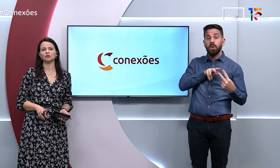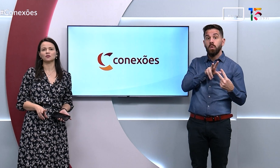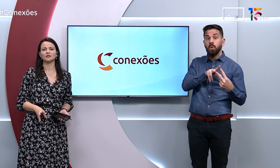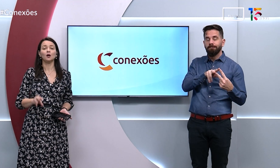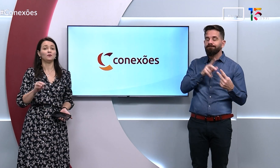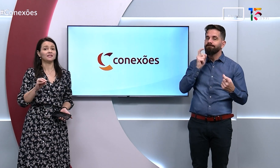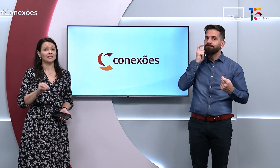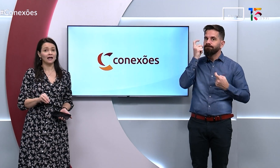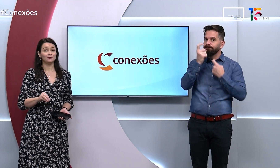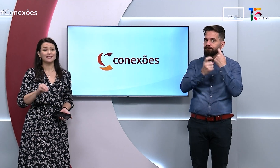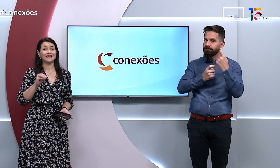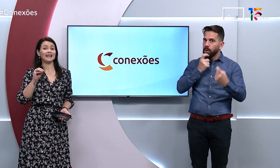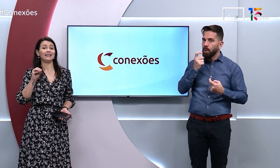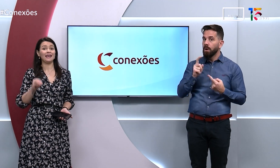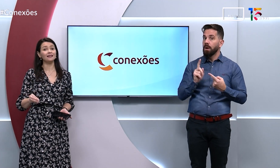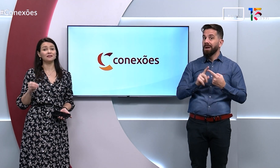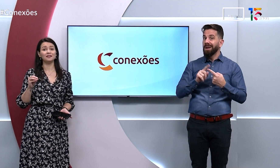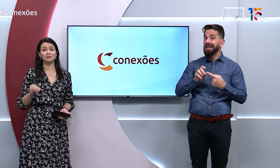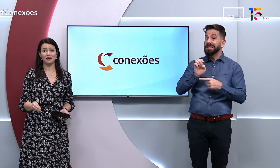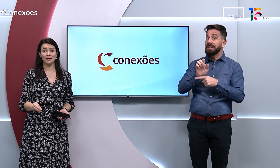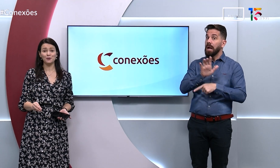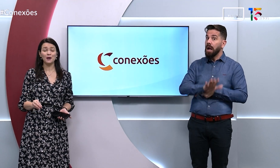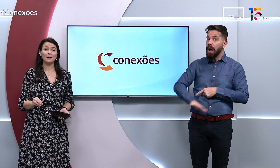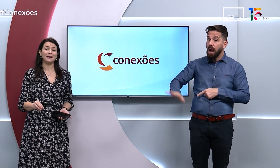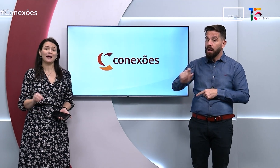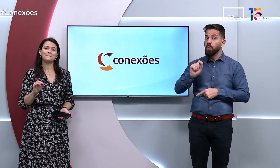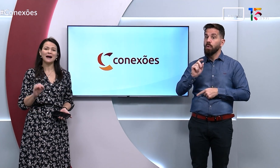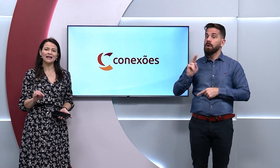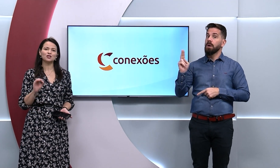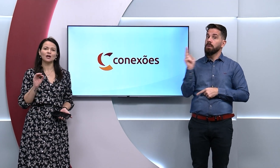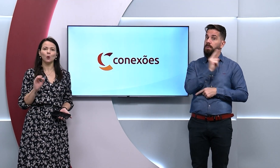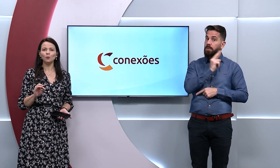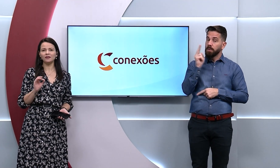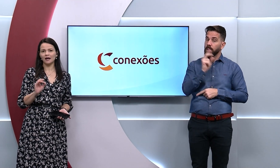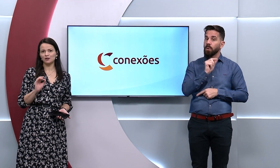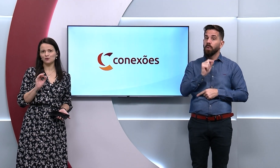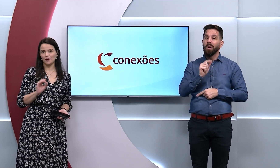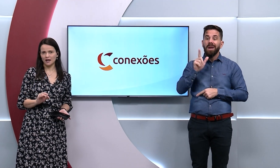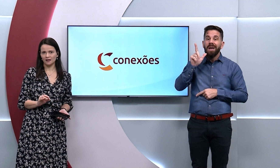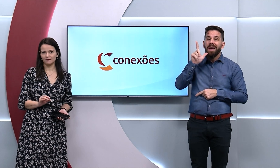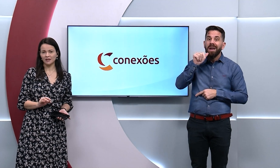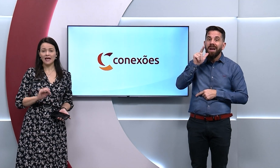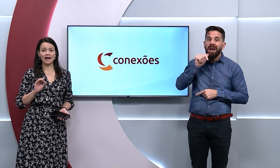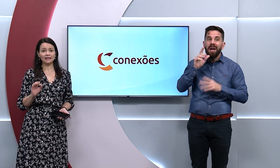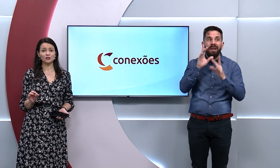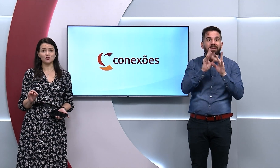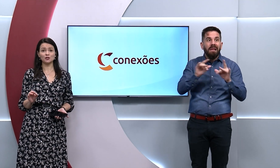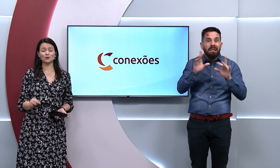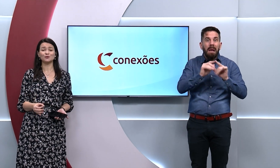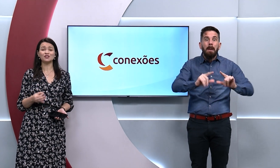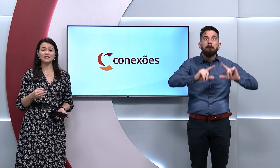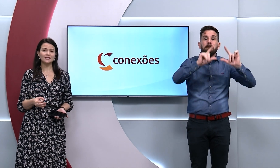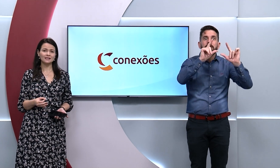preocupantes. O estado está em alerta vermelho para a baixa umidade do ar. Além disso, 16